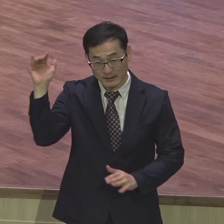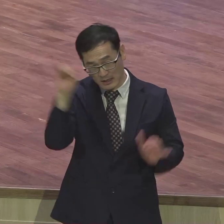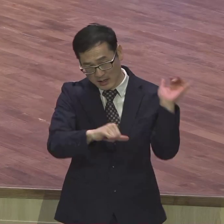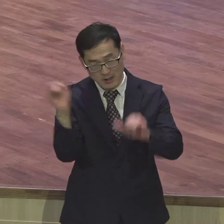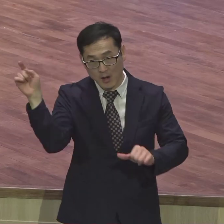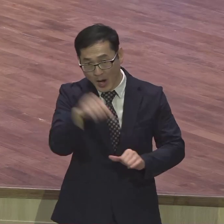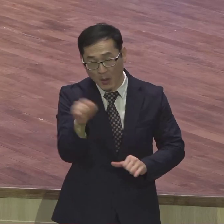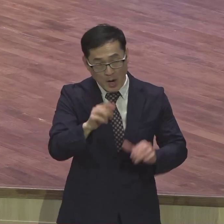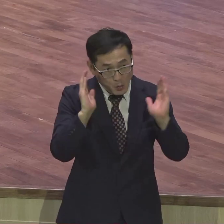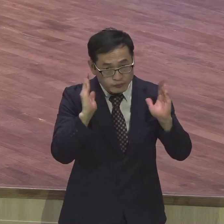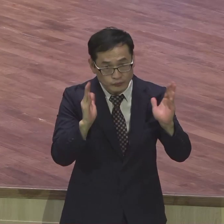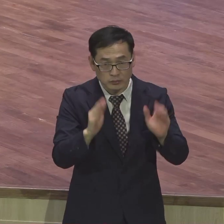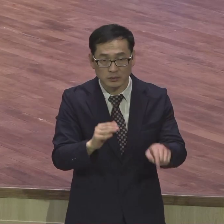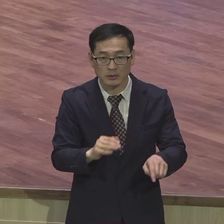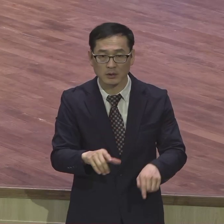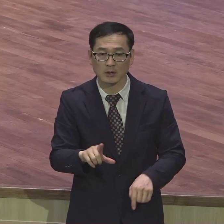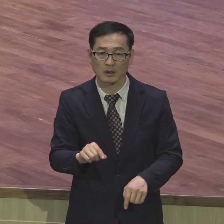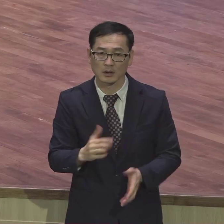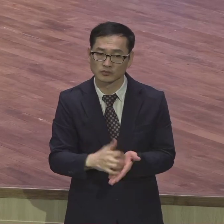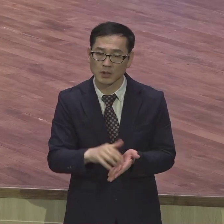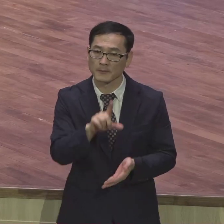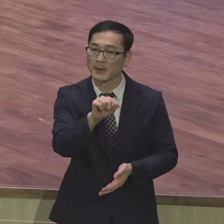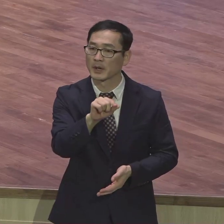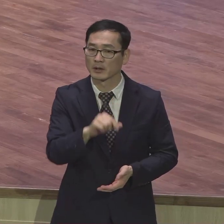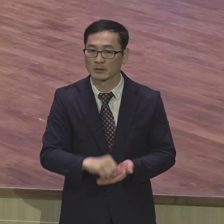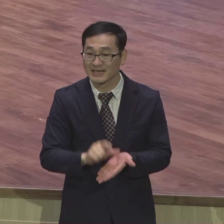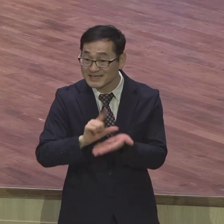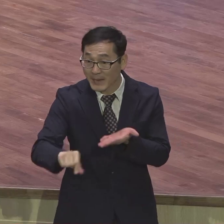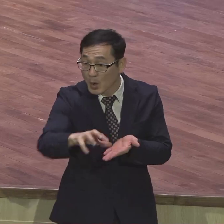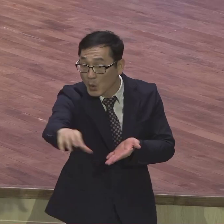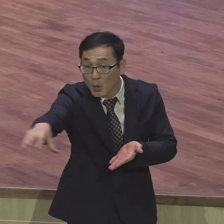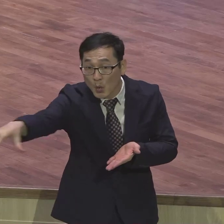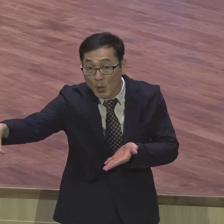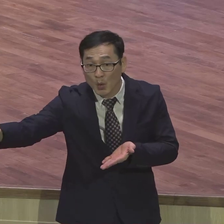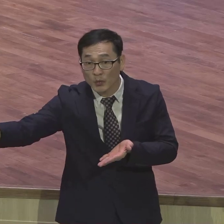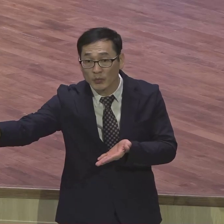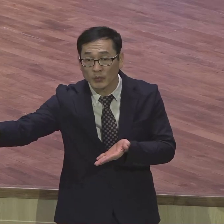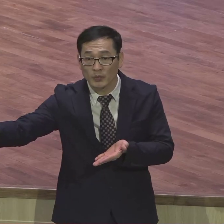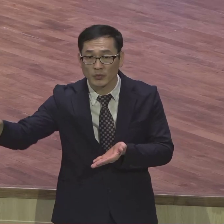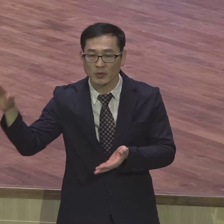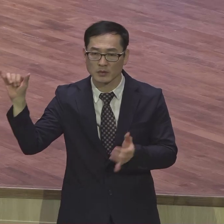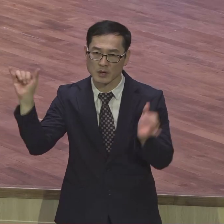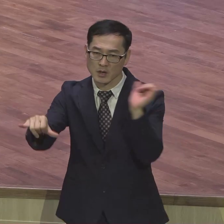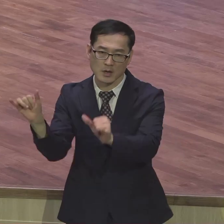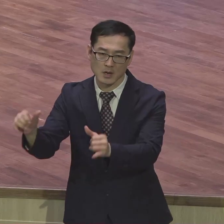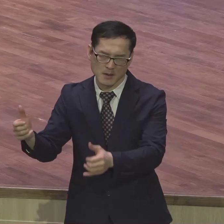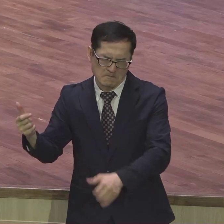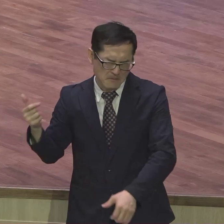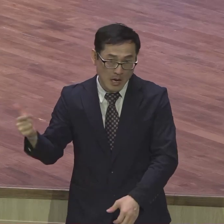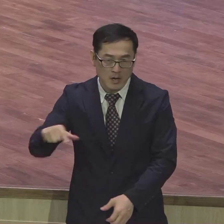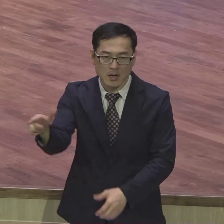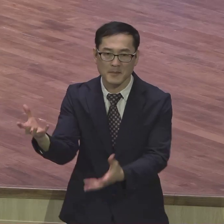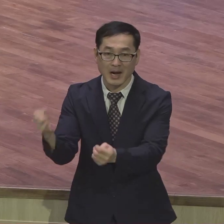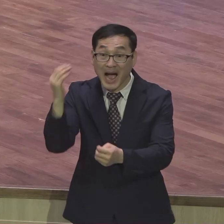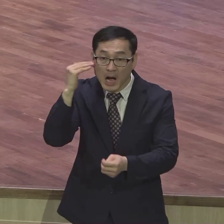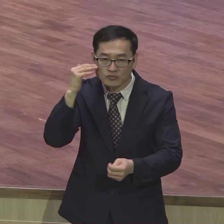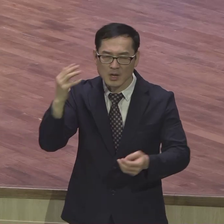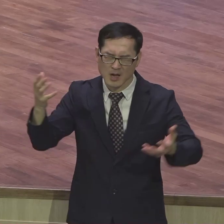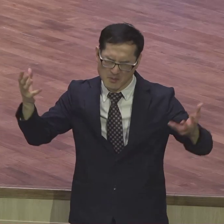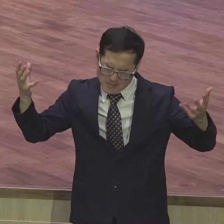공부하러 왔다 그럼 비양마다 지방에는 더 하되 지방에 들어가기 쉬우니까 엄청 많대요 우리나라 수십만 명이 지금 와서